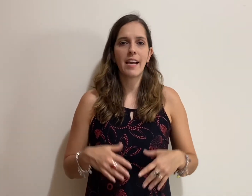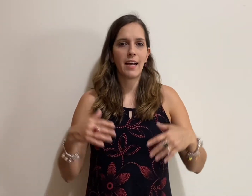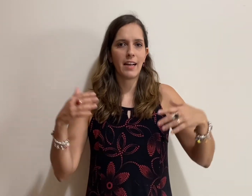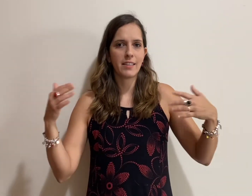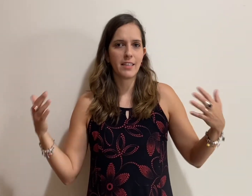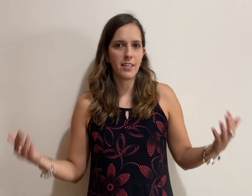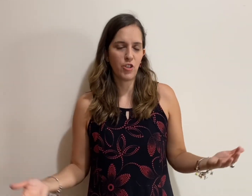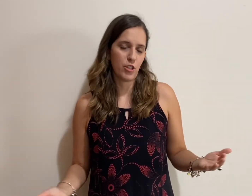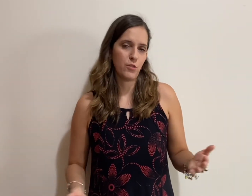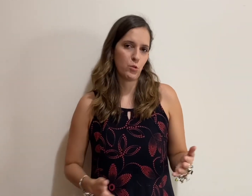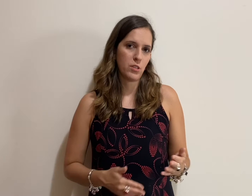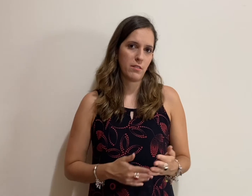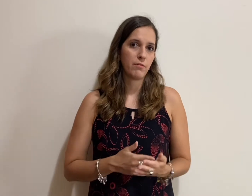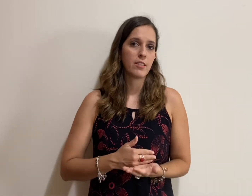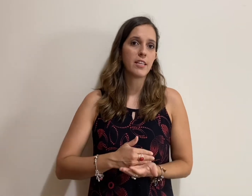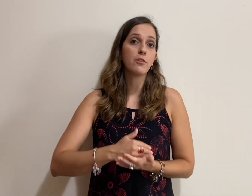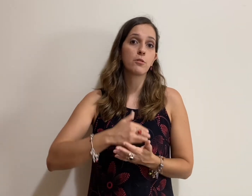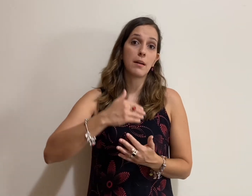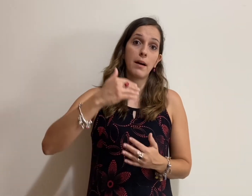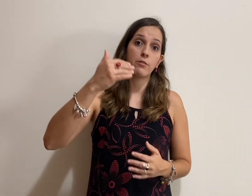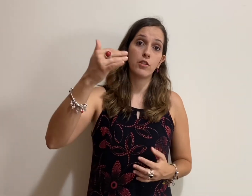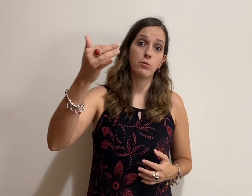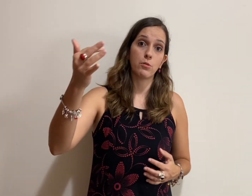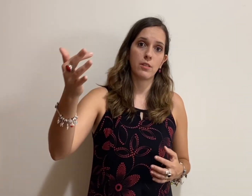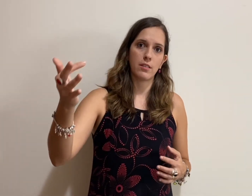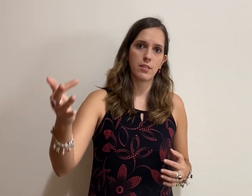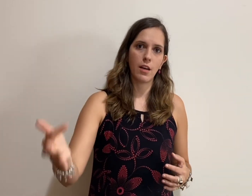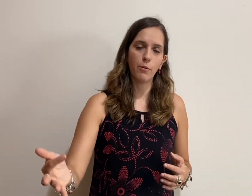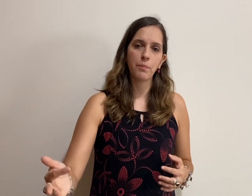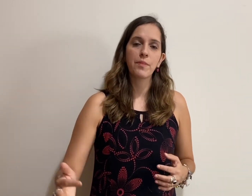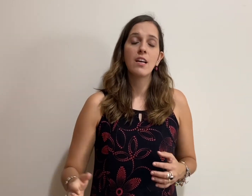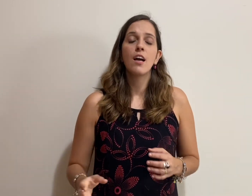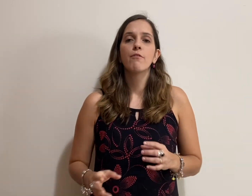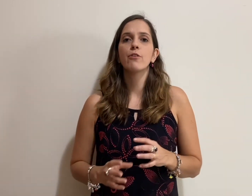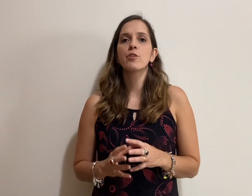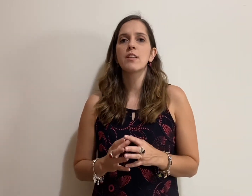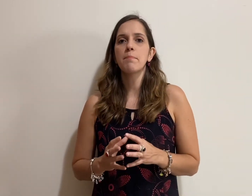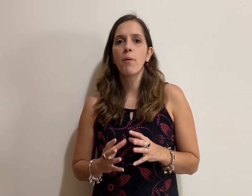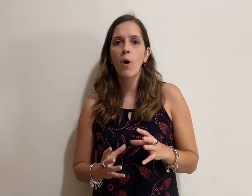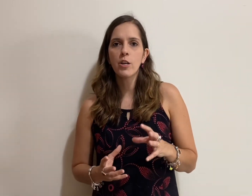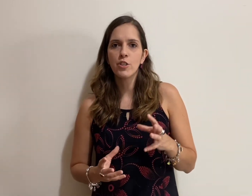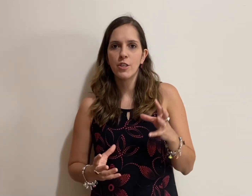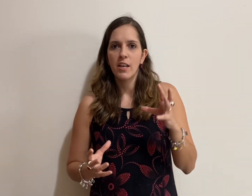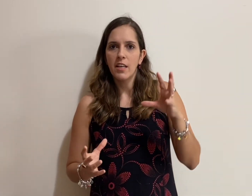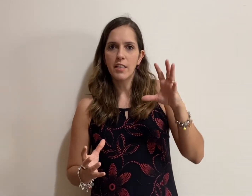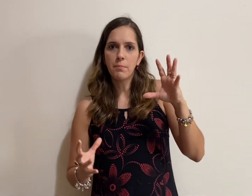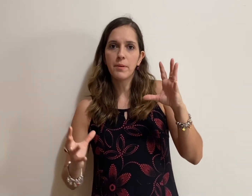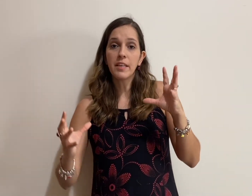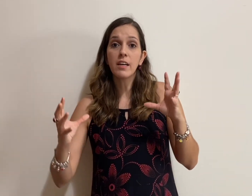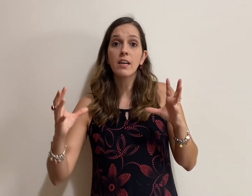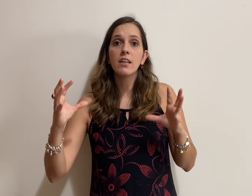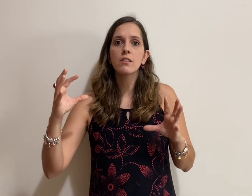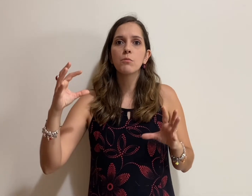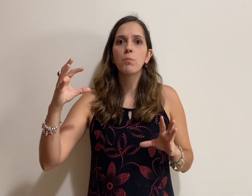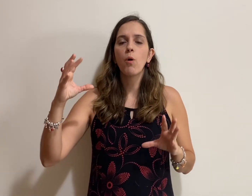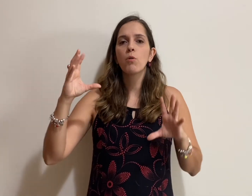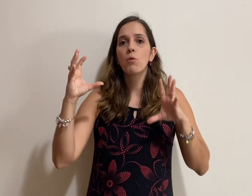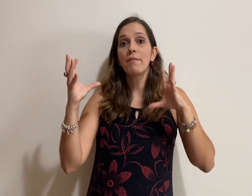característica de você fazer no trabalho de ilustração, você pode ir brincando um pouco com a